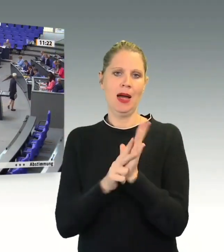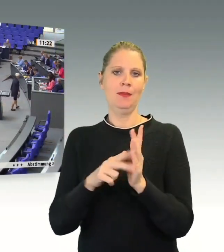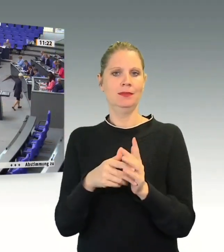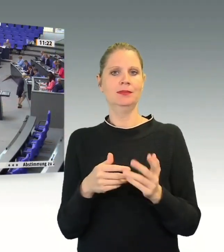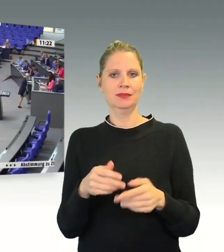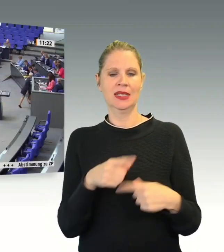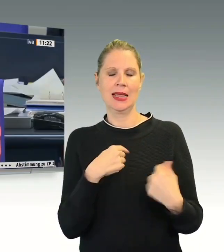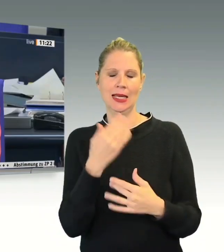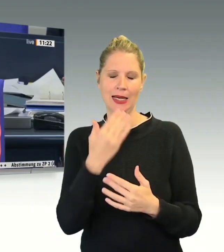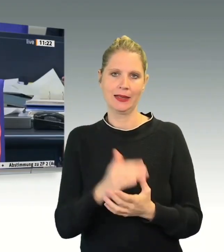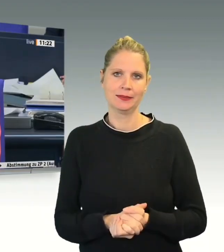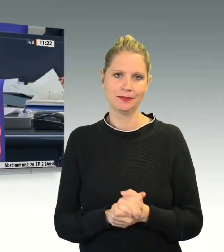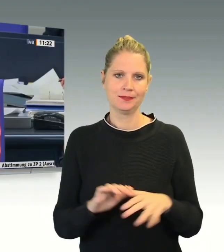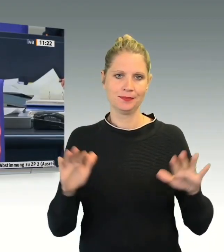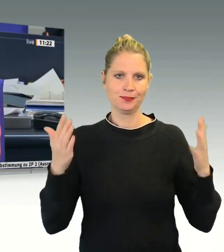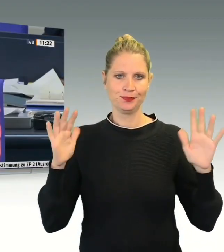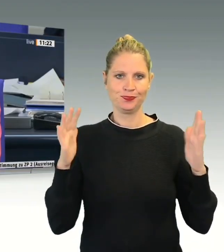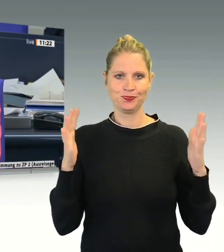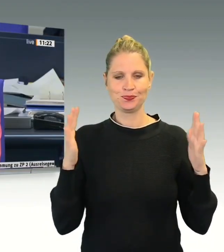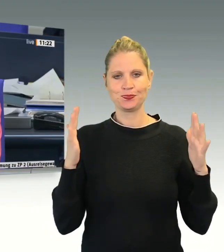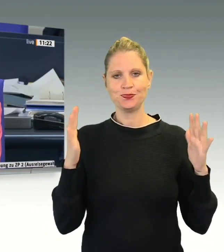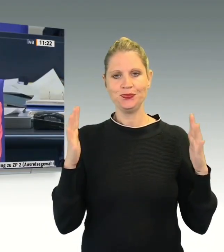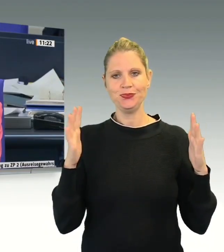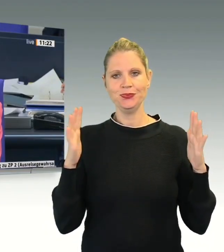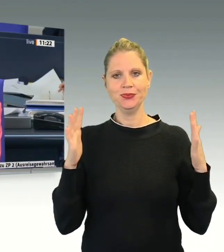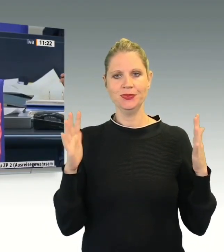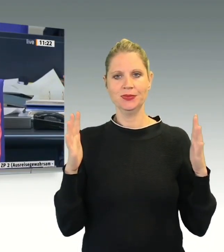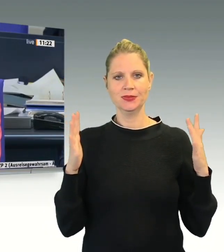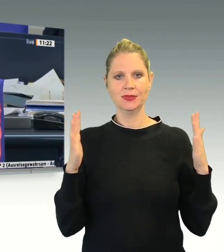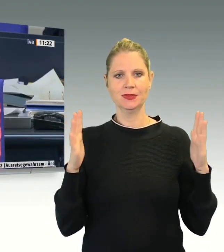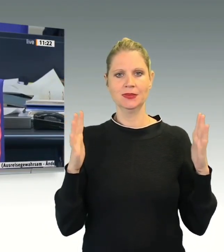Der nächste Redner ist Moritz Oppelt für die CDU-CSU-Fraktion.